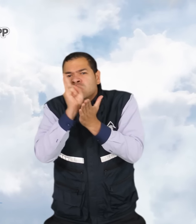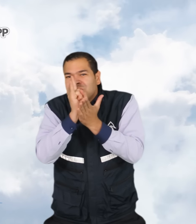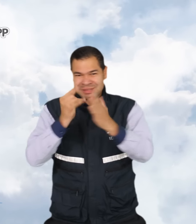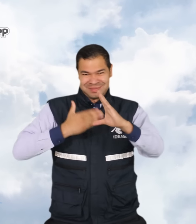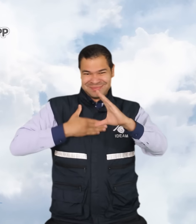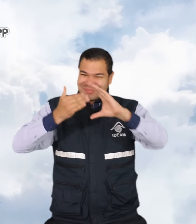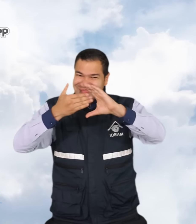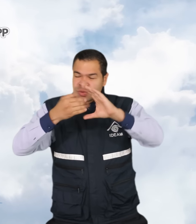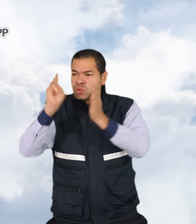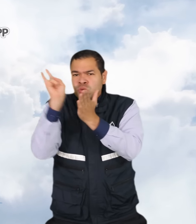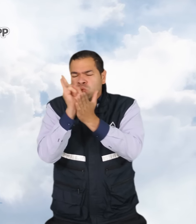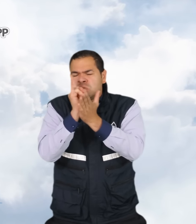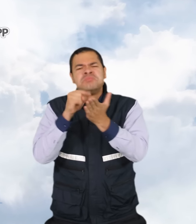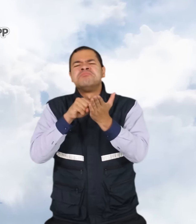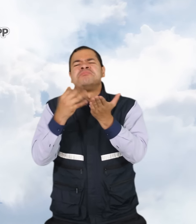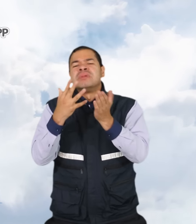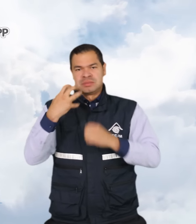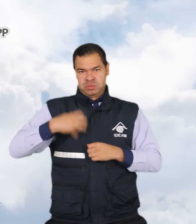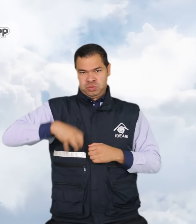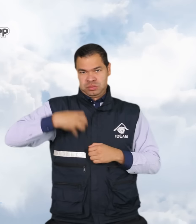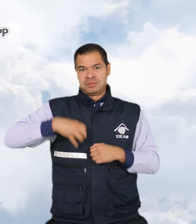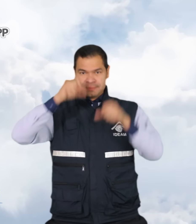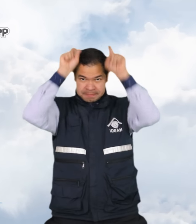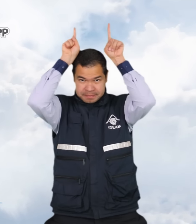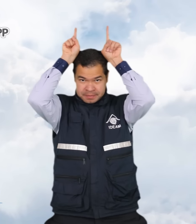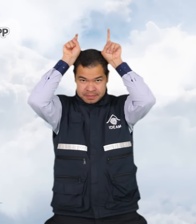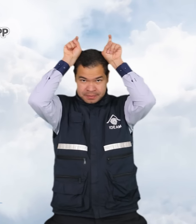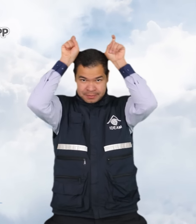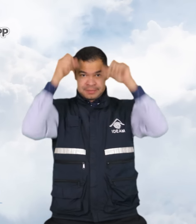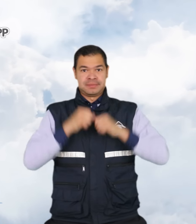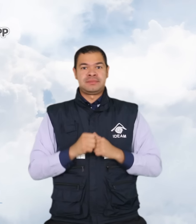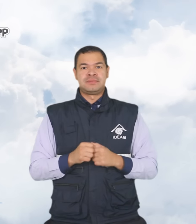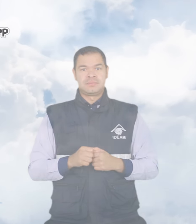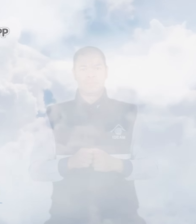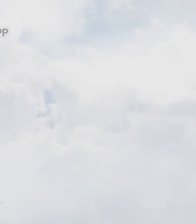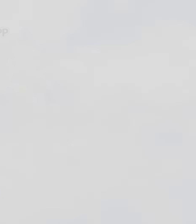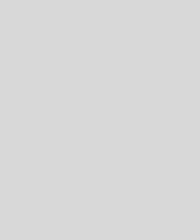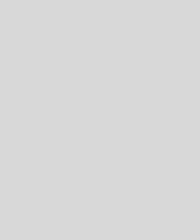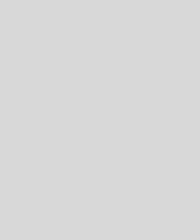aplicación mi pronóstico disponible para dispositivos móviles iphone y android